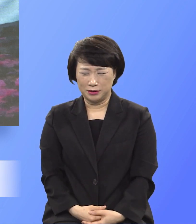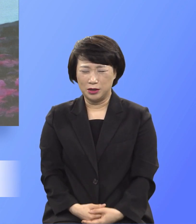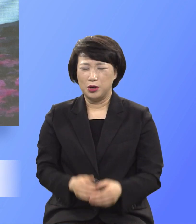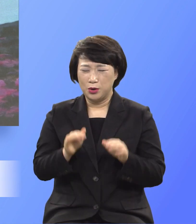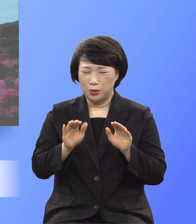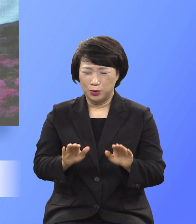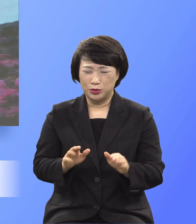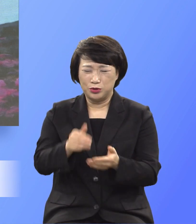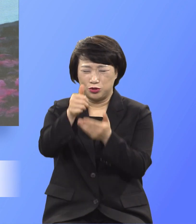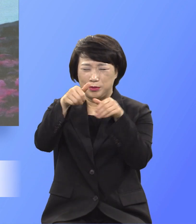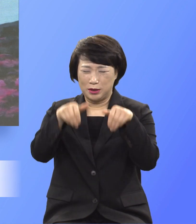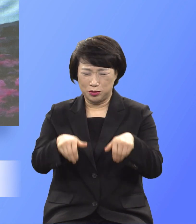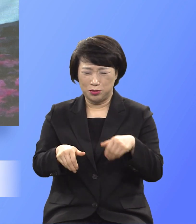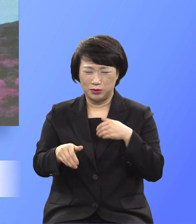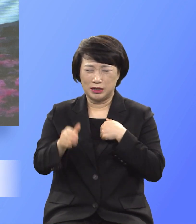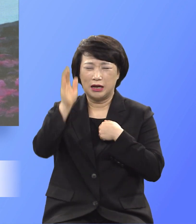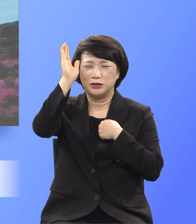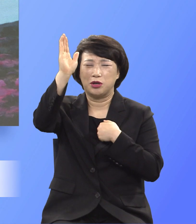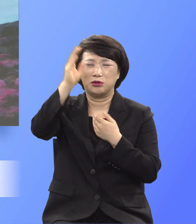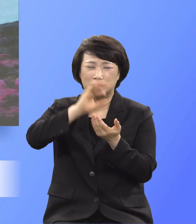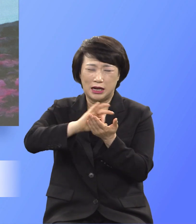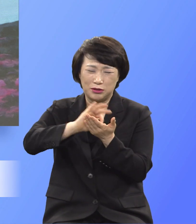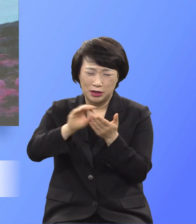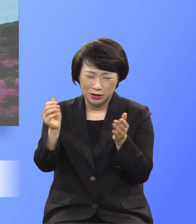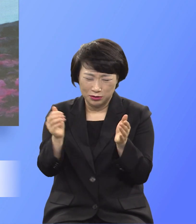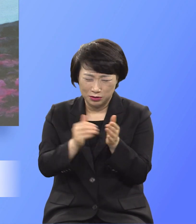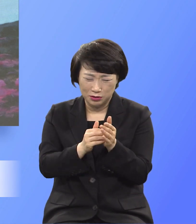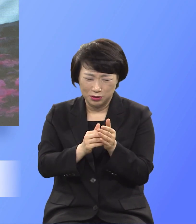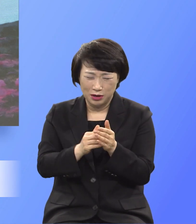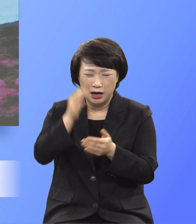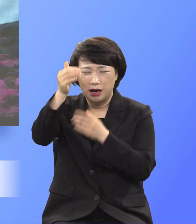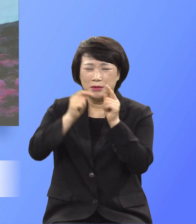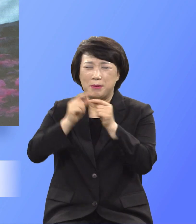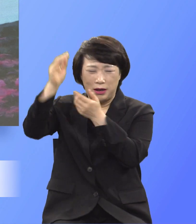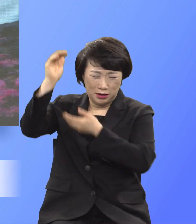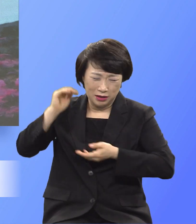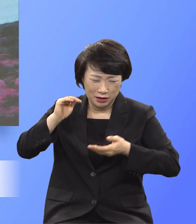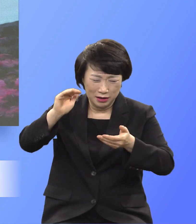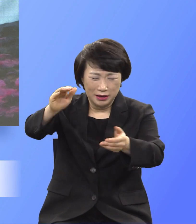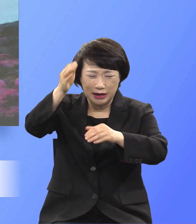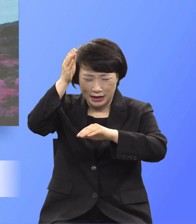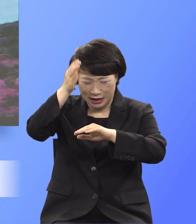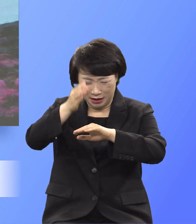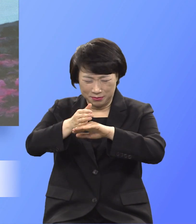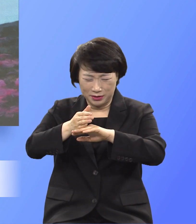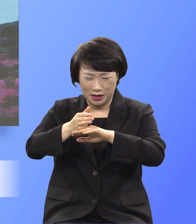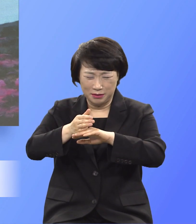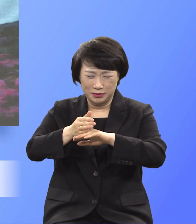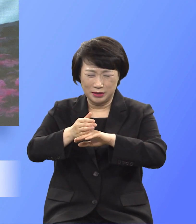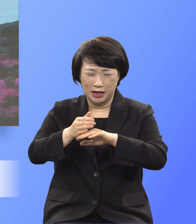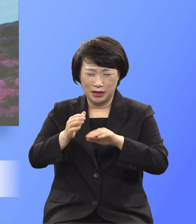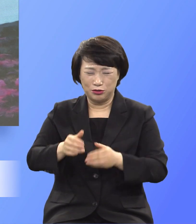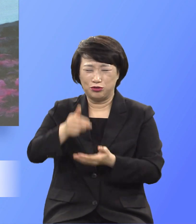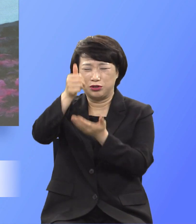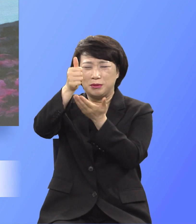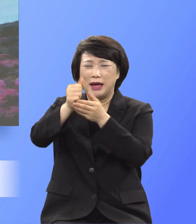주께서 주의 종을 사용하시고 말씀하심을 감사합니다 주님이 하셨습니다